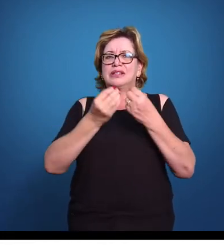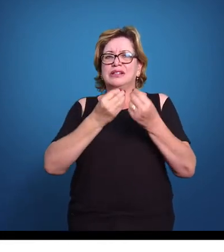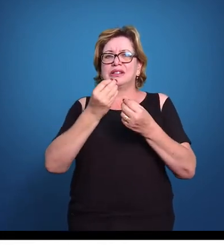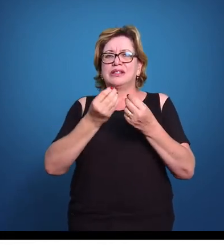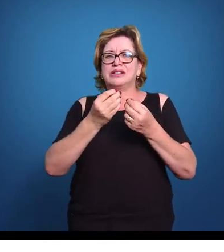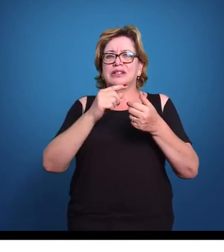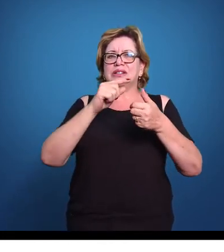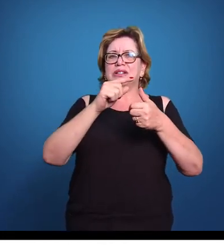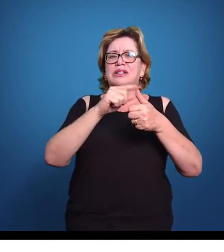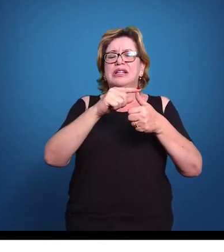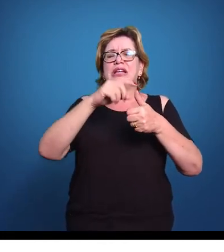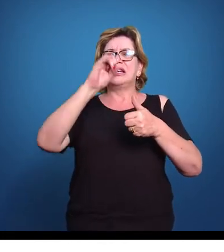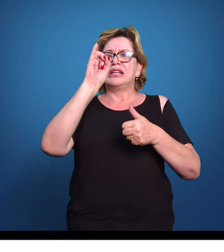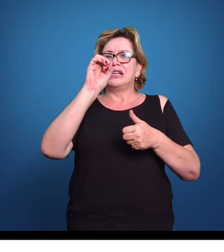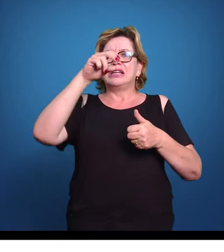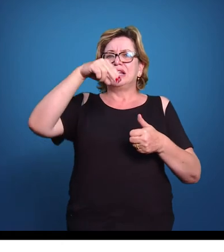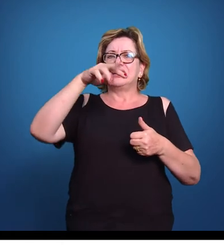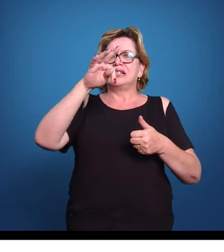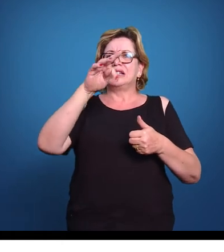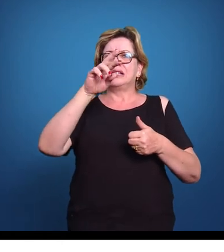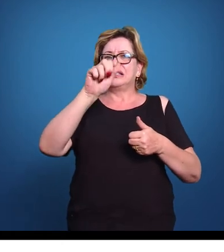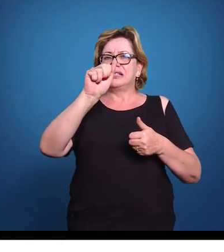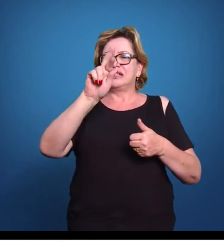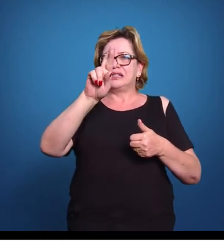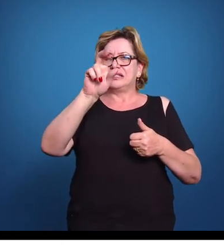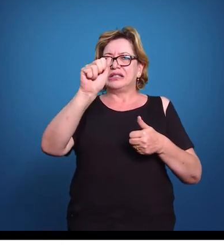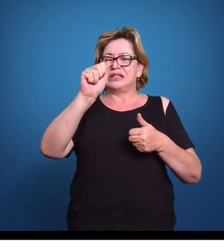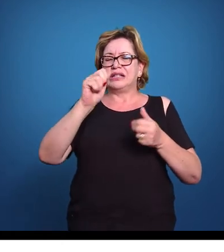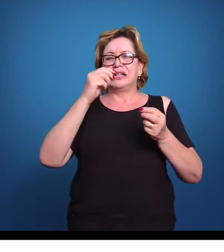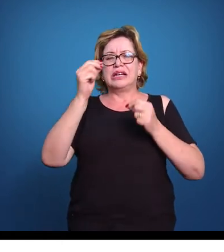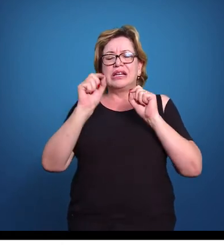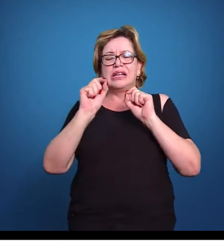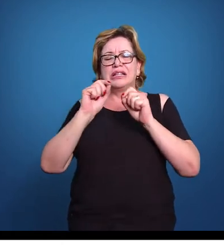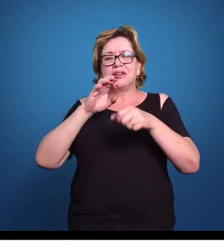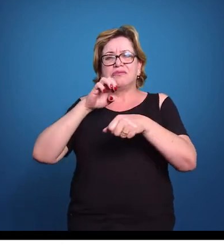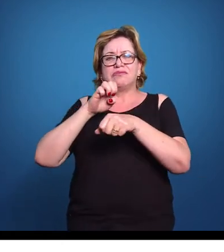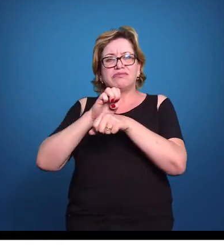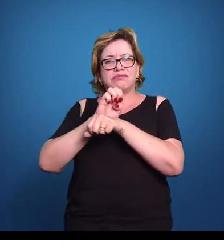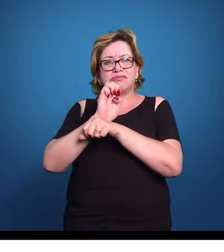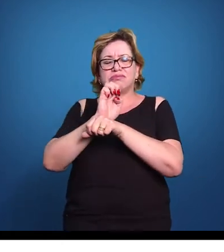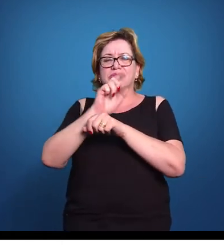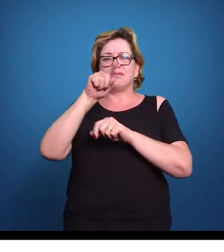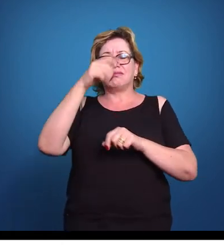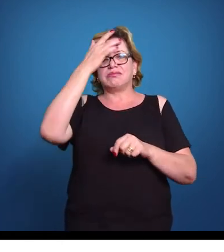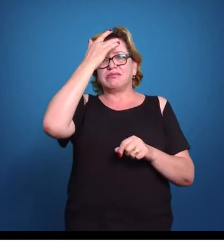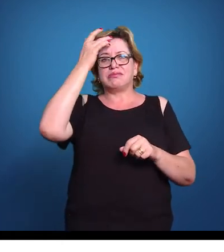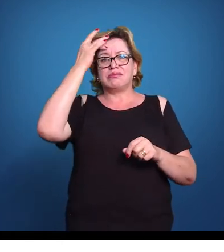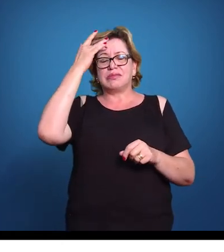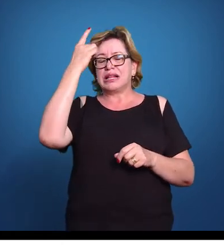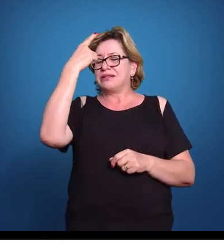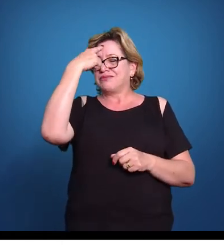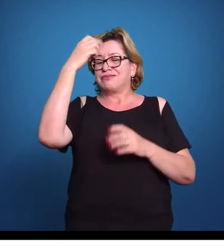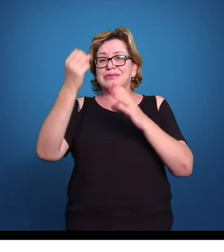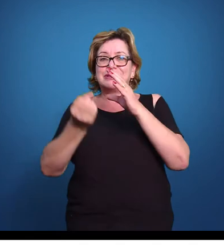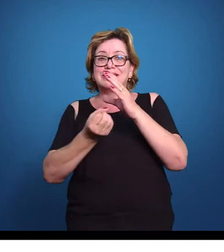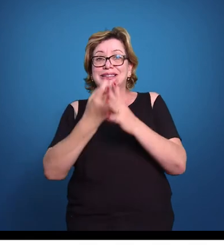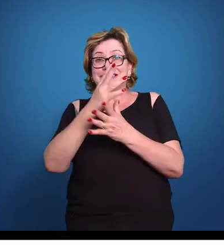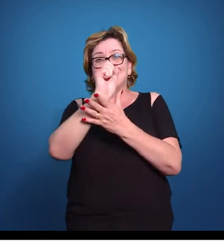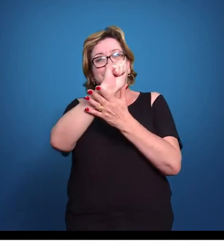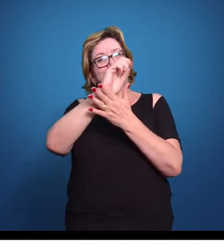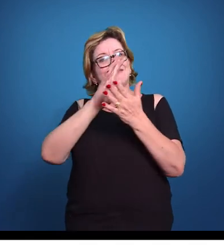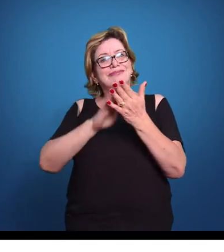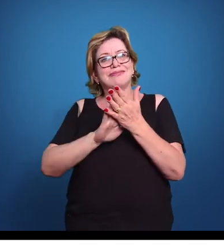intraempreendedor. O empreendedor é a pessoa que cria algumas atividades